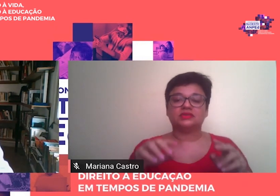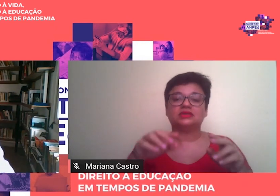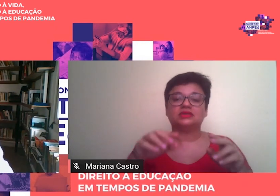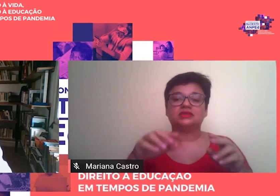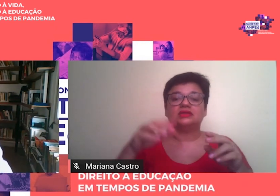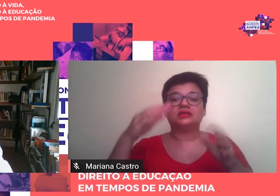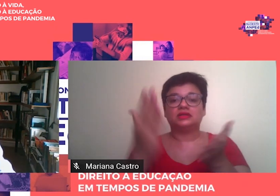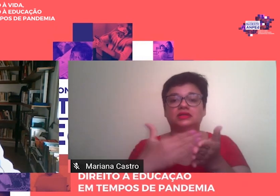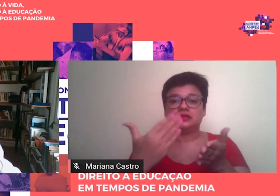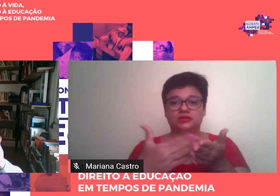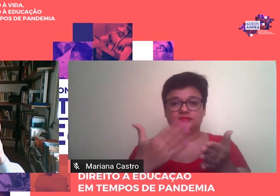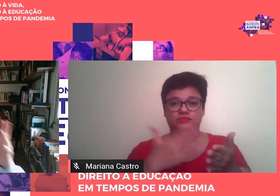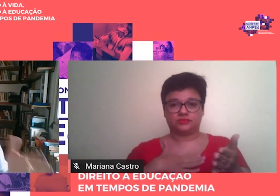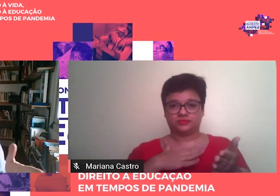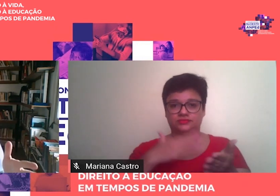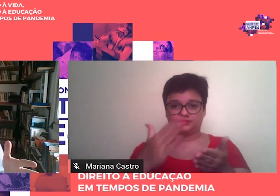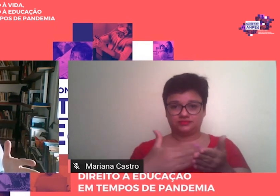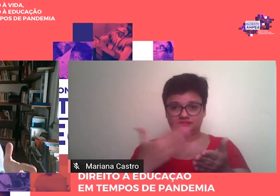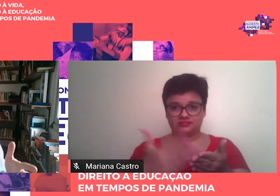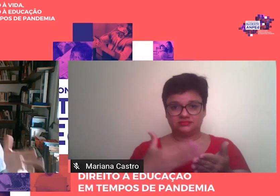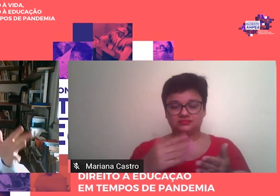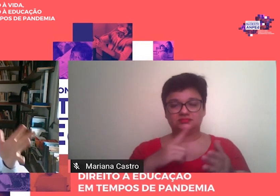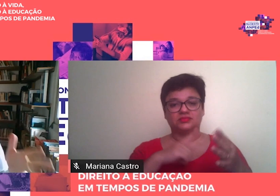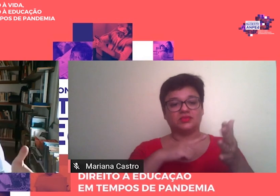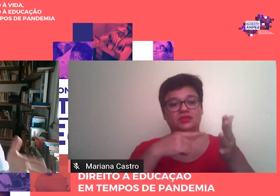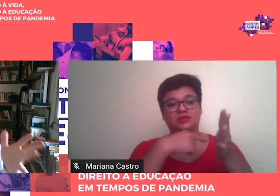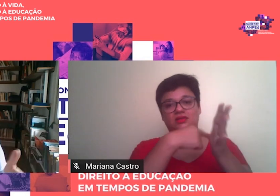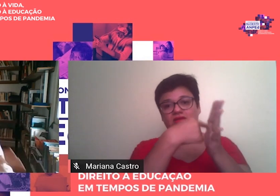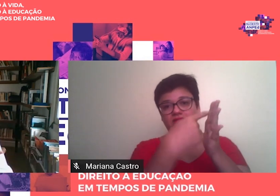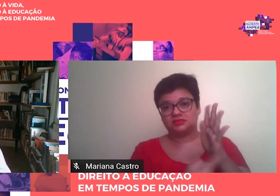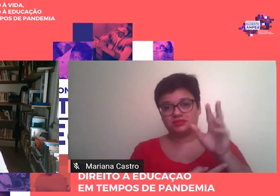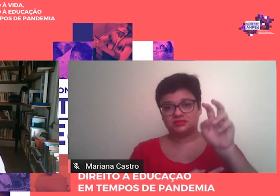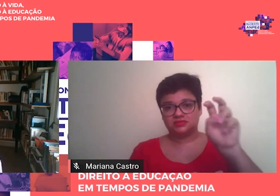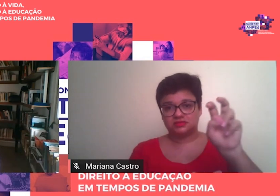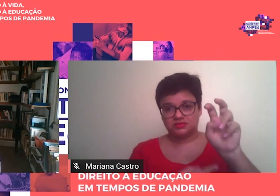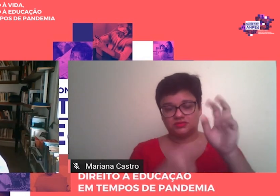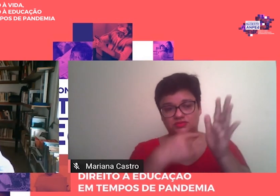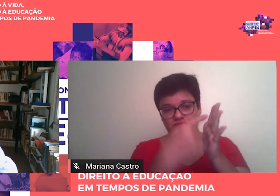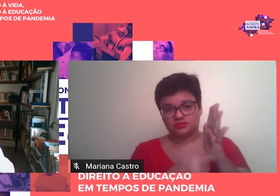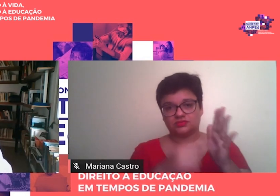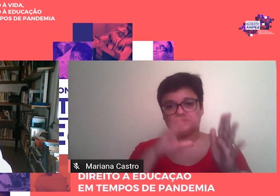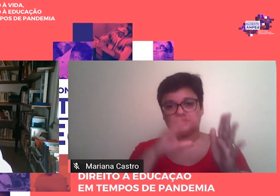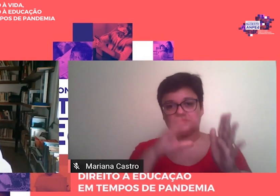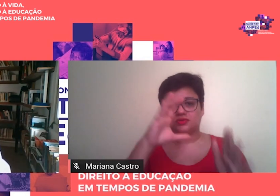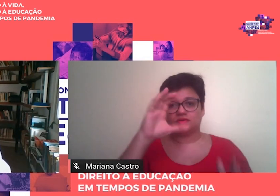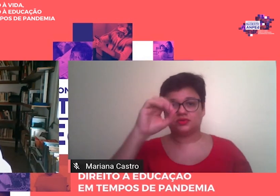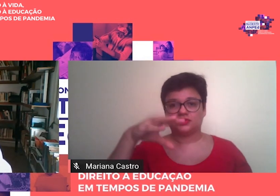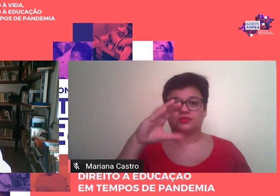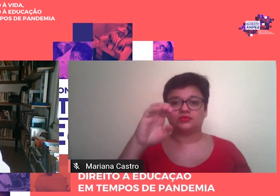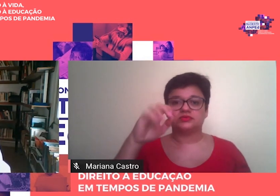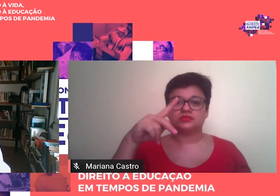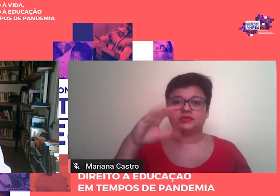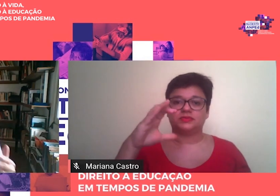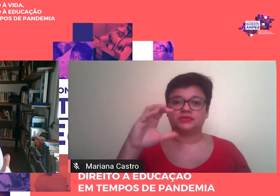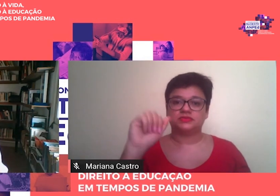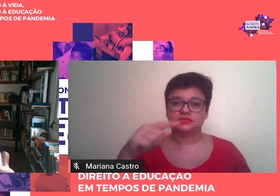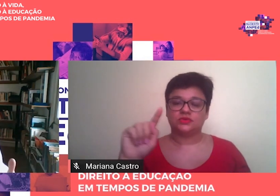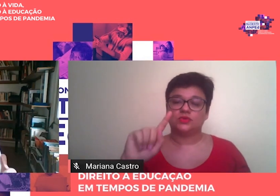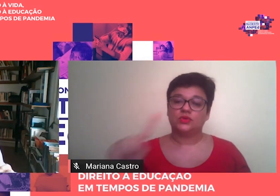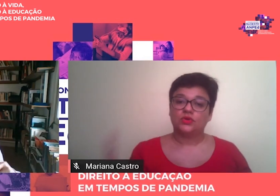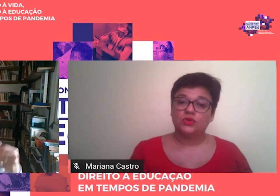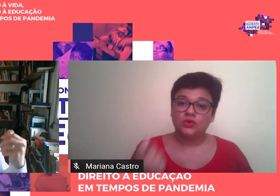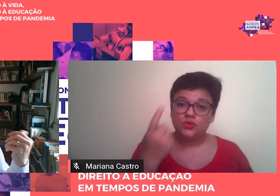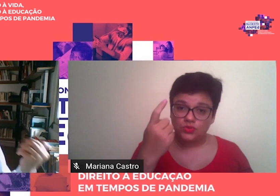e Teoria, em que eu abordo cinco concepções, uma delas é a concepção crítico-reprodutivista, e, em outros